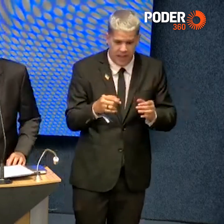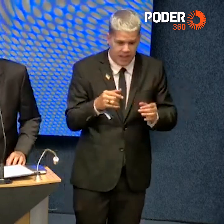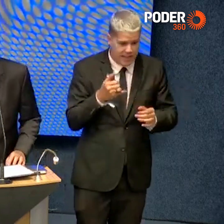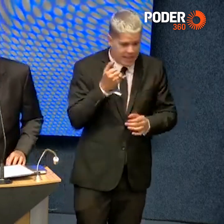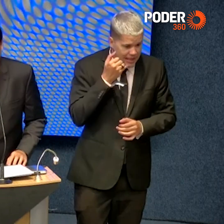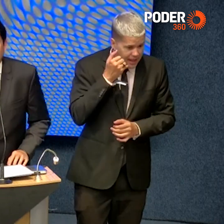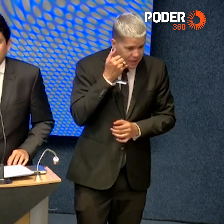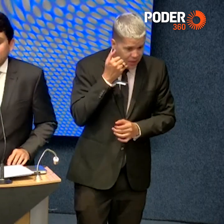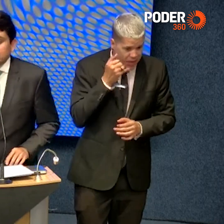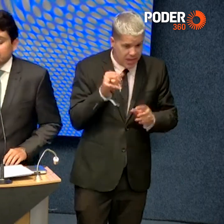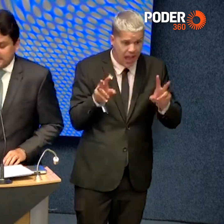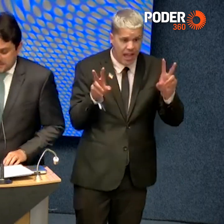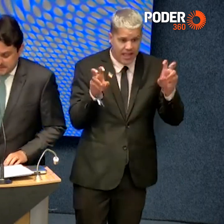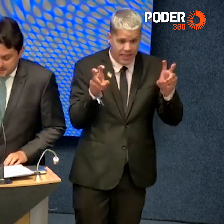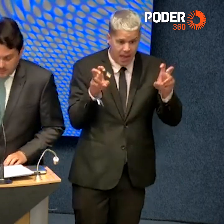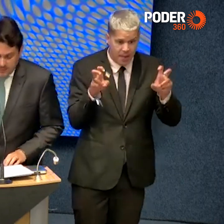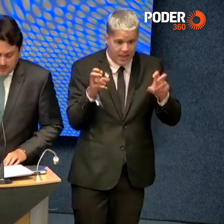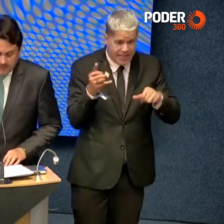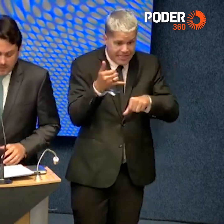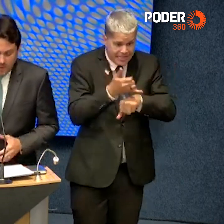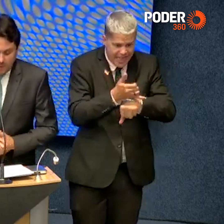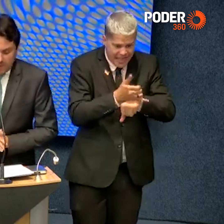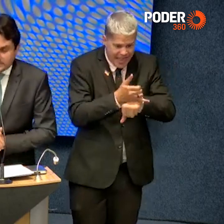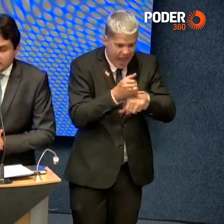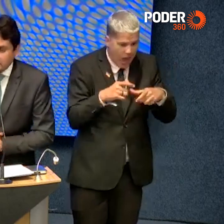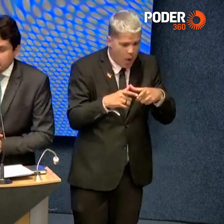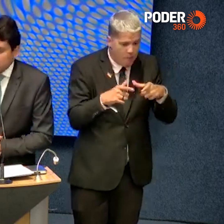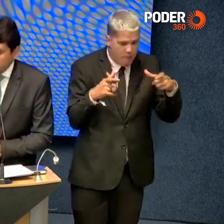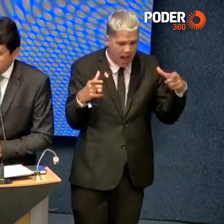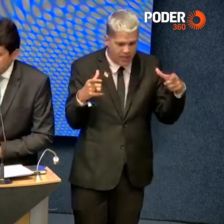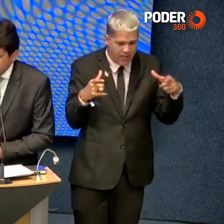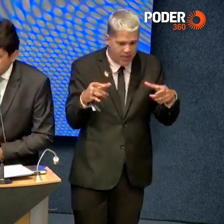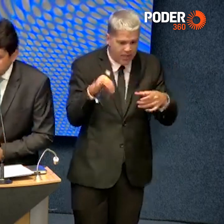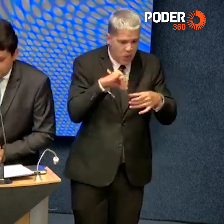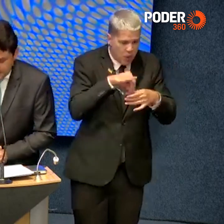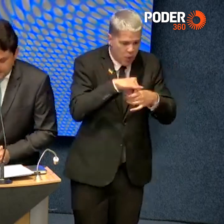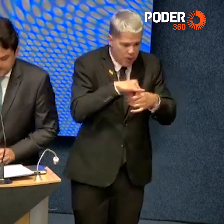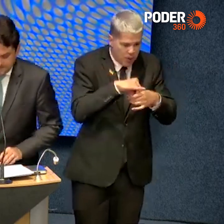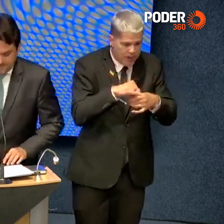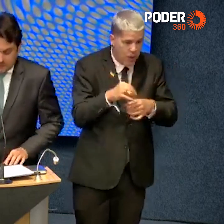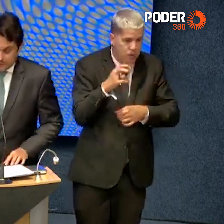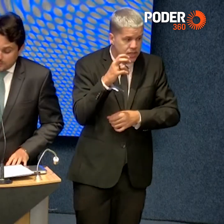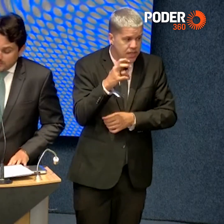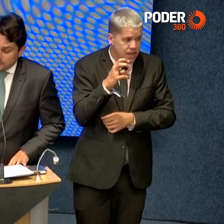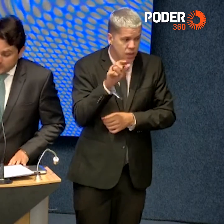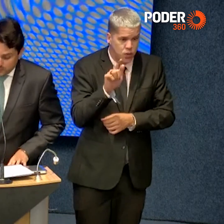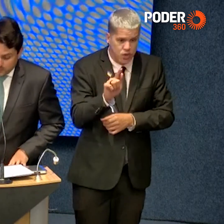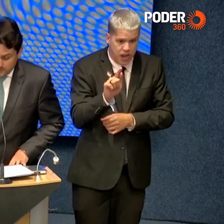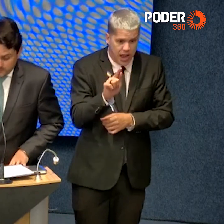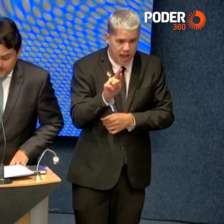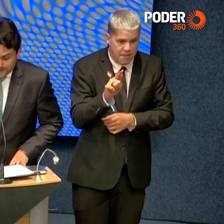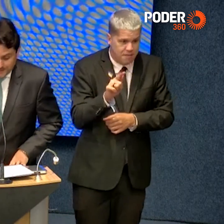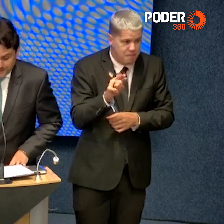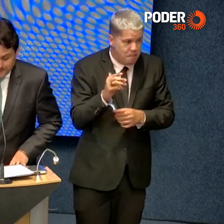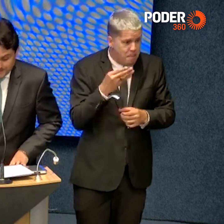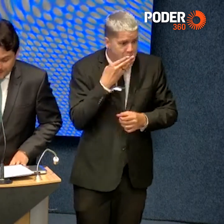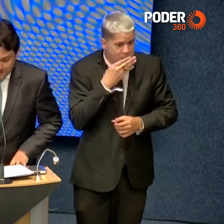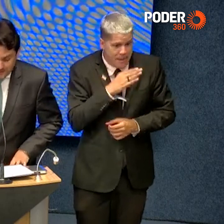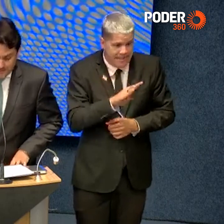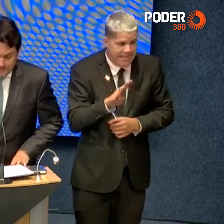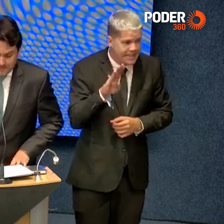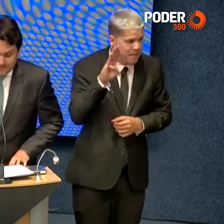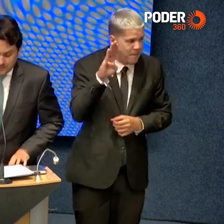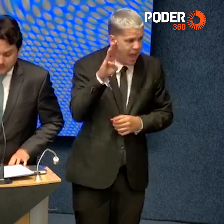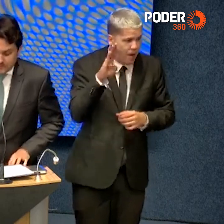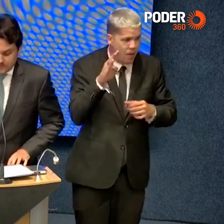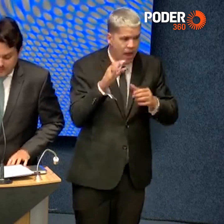central é a maximização da incorporação da tecnologia 5G, sobretudo, a aceleração